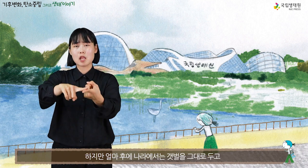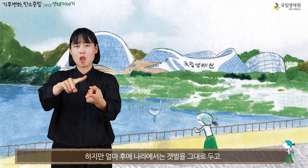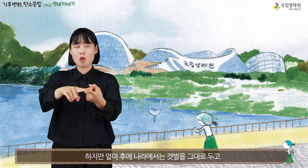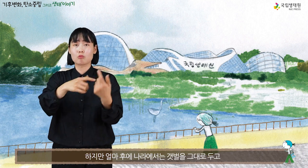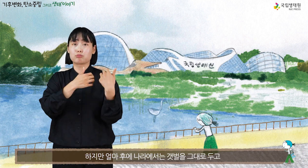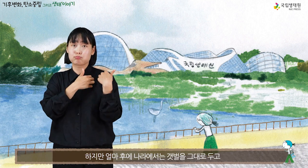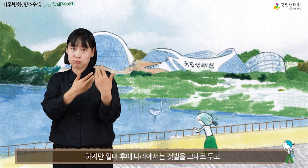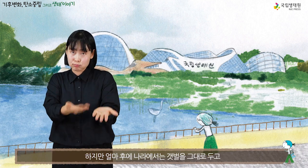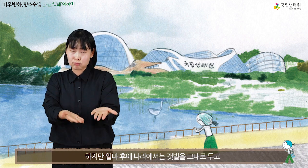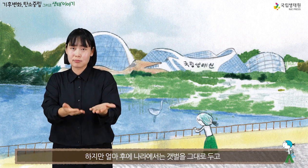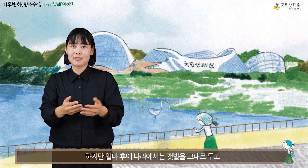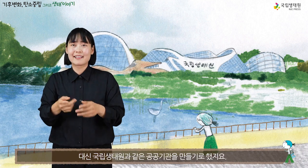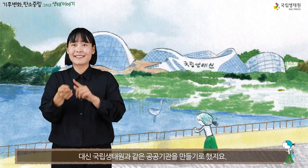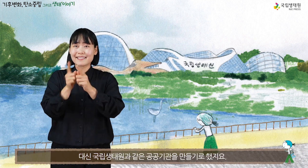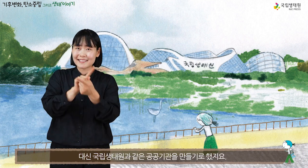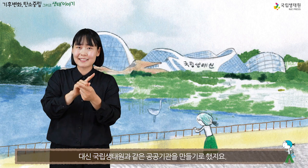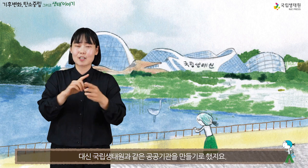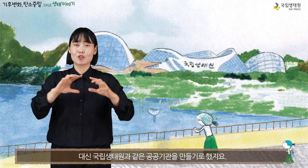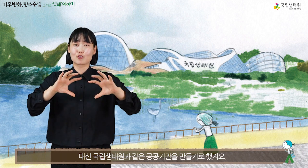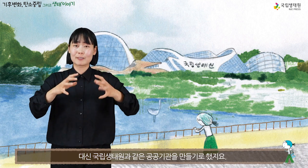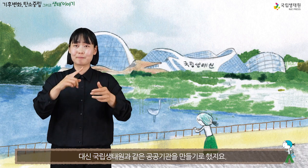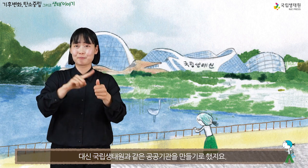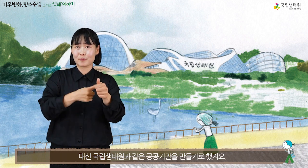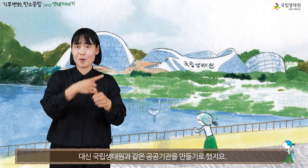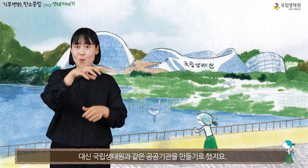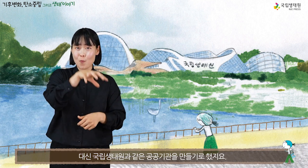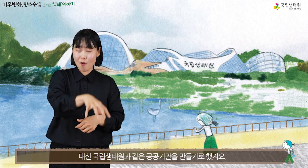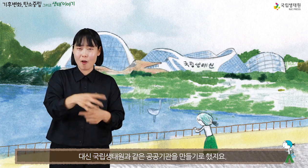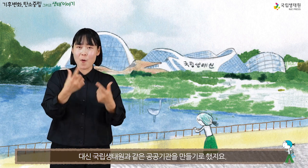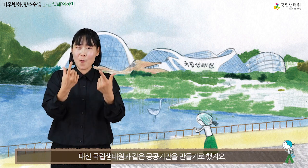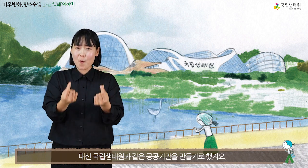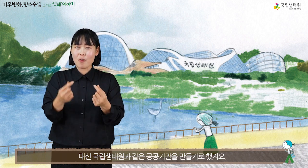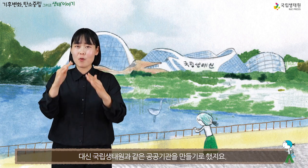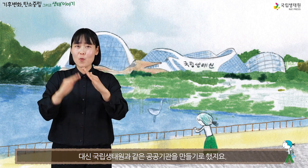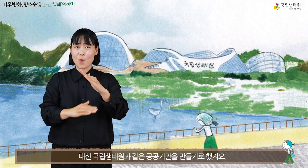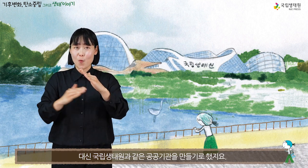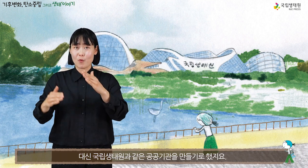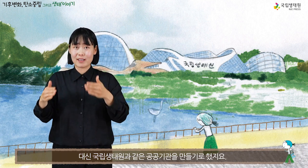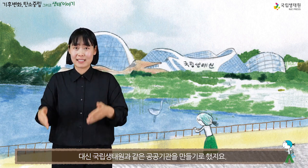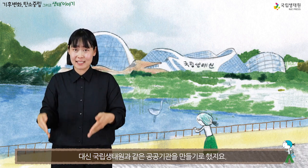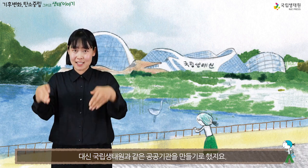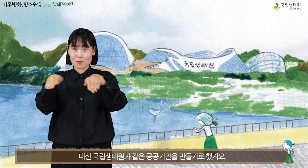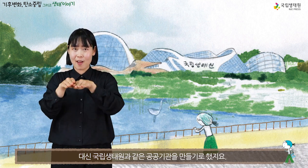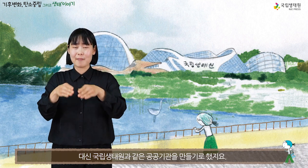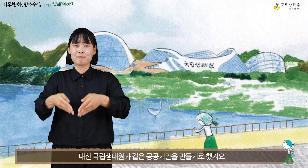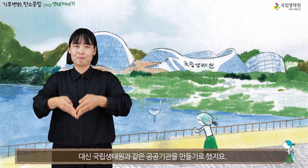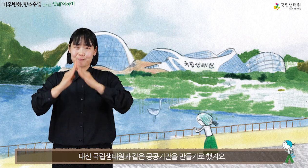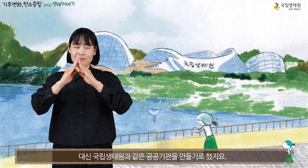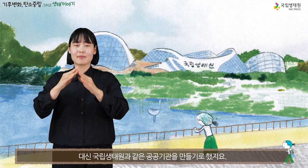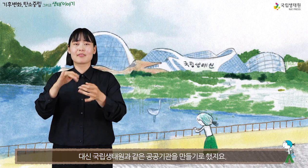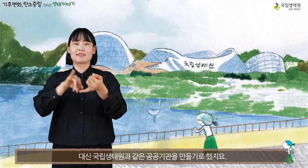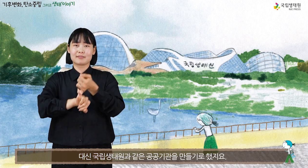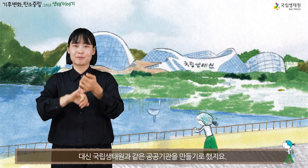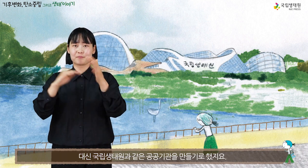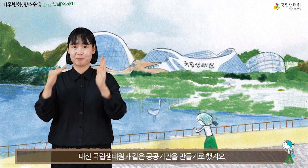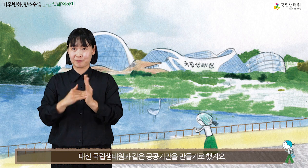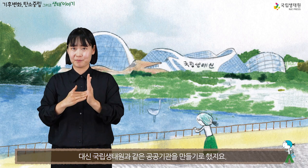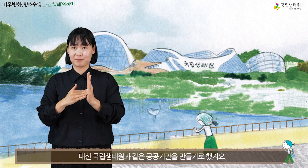대신 국립생태원과 같은 공공기관을 만들기로 했지요.